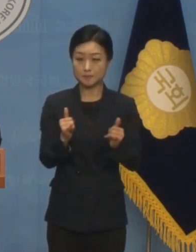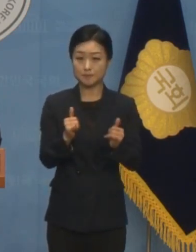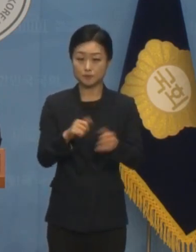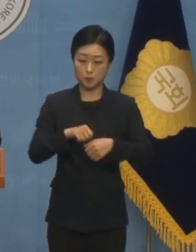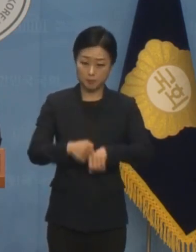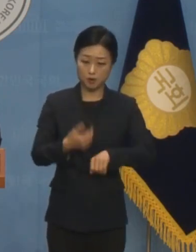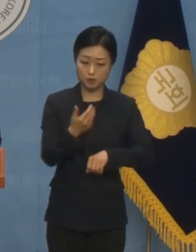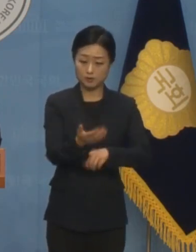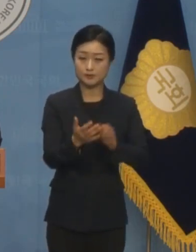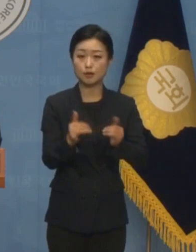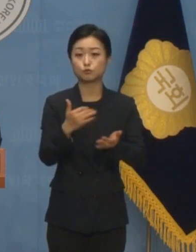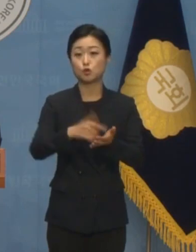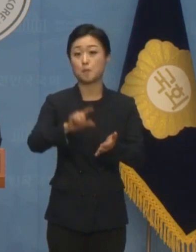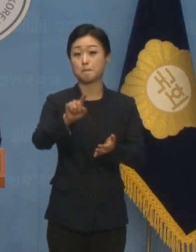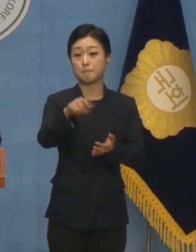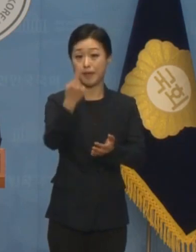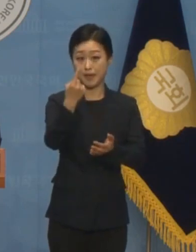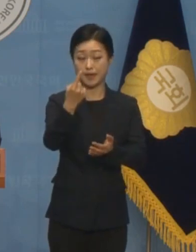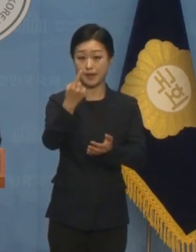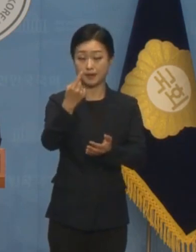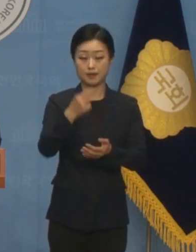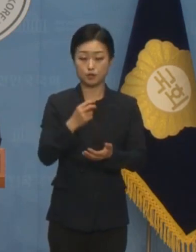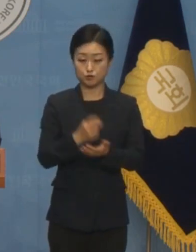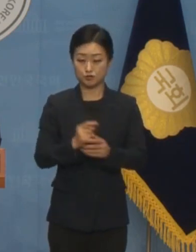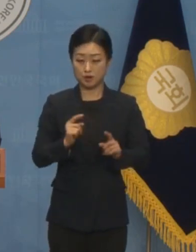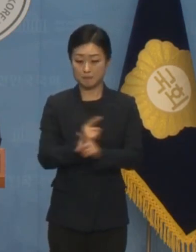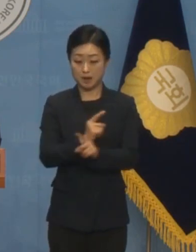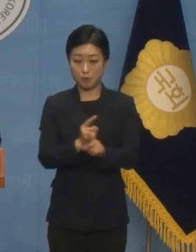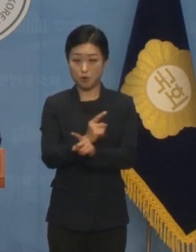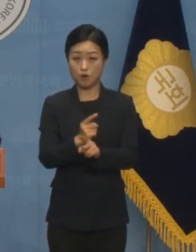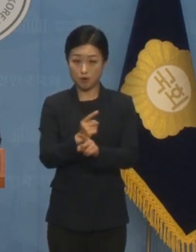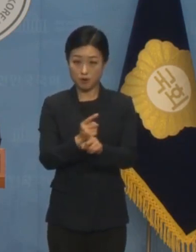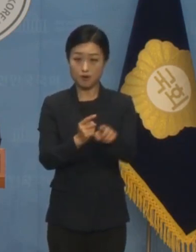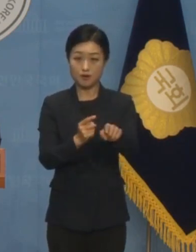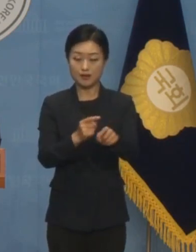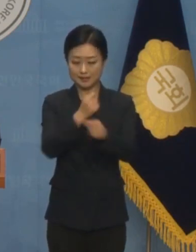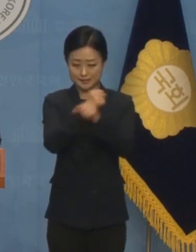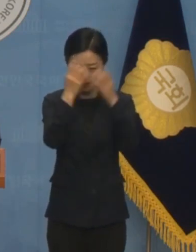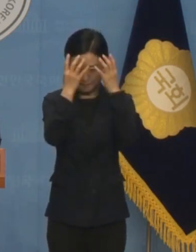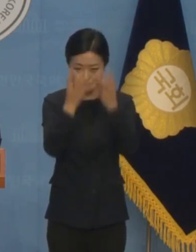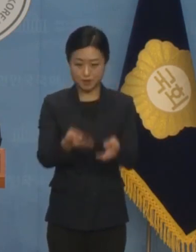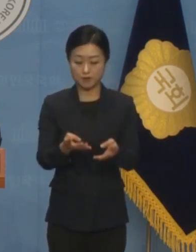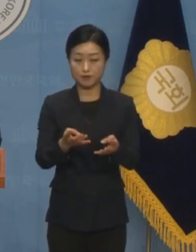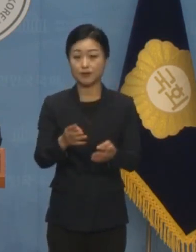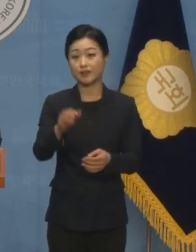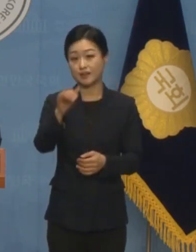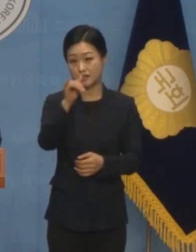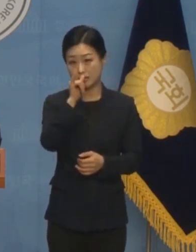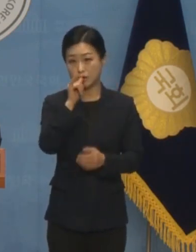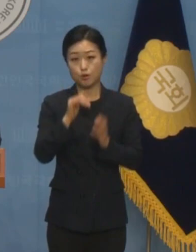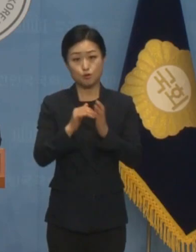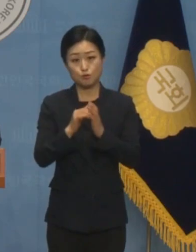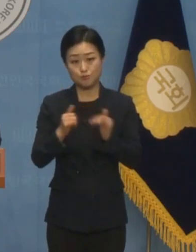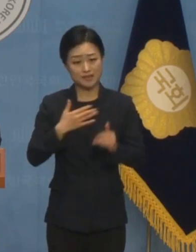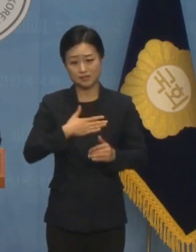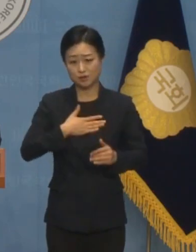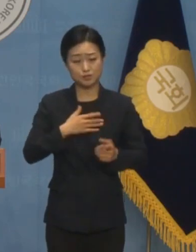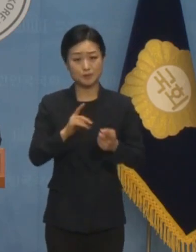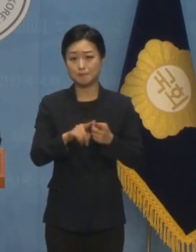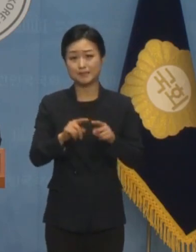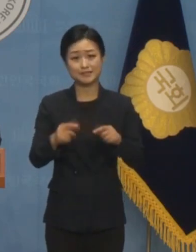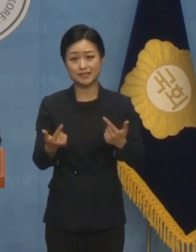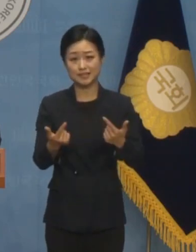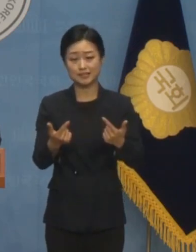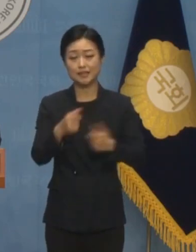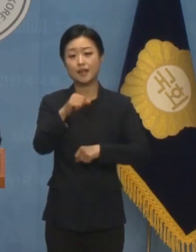징계자 100명을 규정까지 바꿔가며 기습적으로 사면을 시도하는 국민의 정서와 높이에